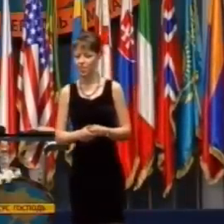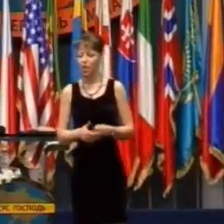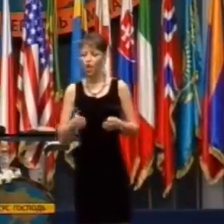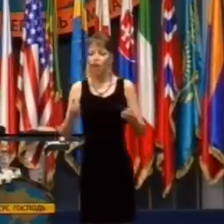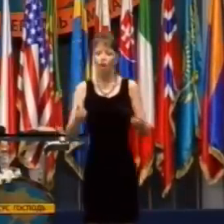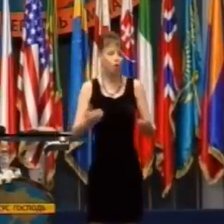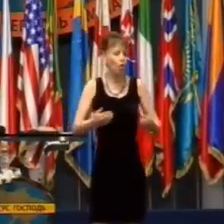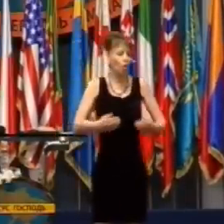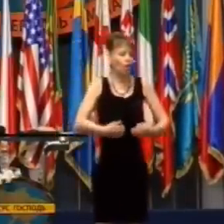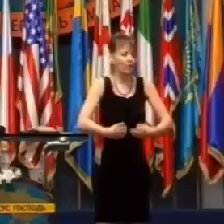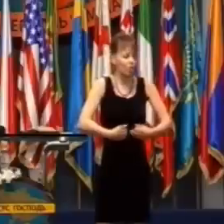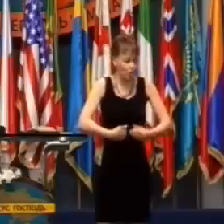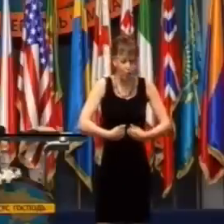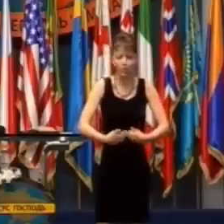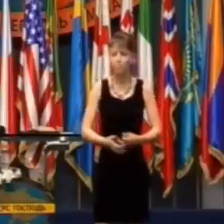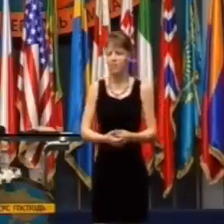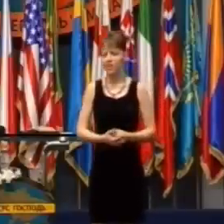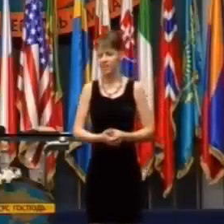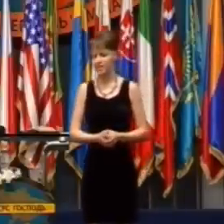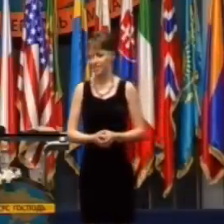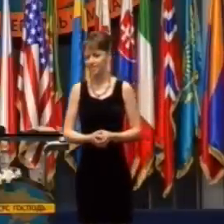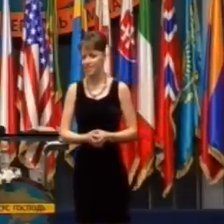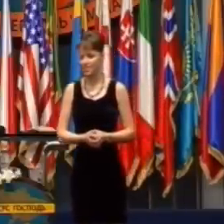kto je On vo vás?